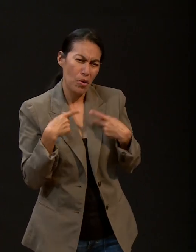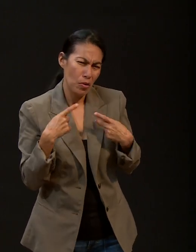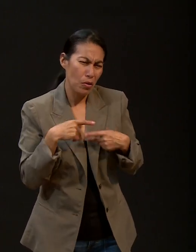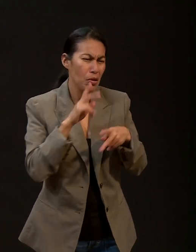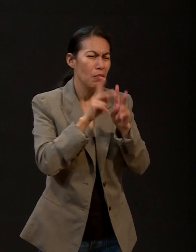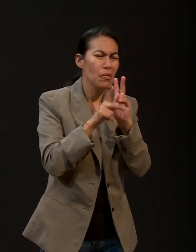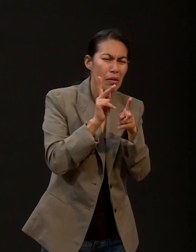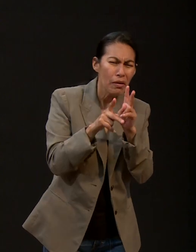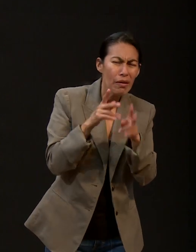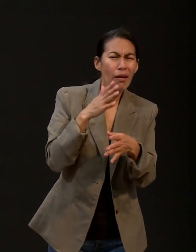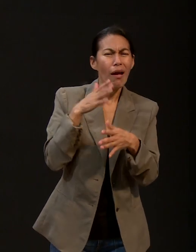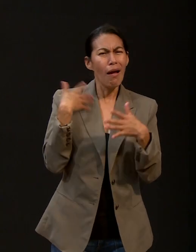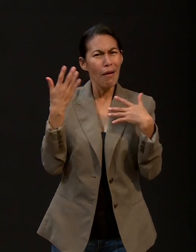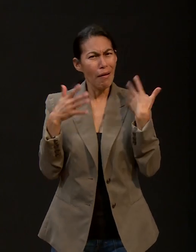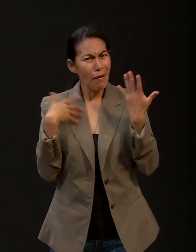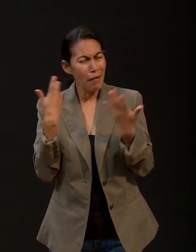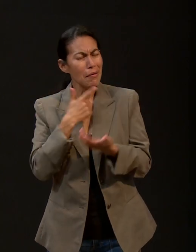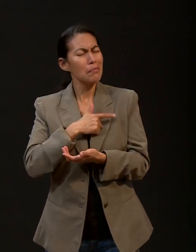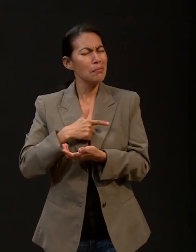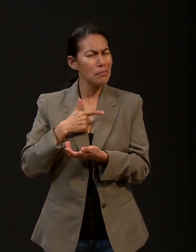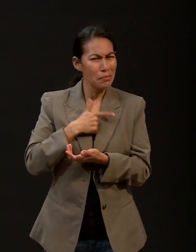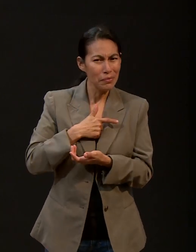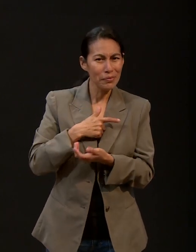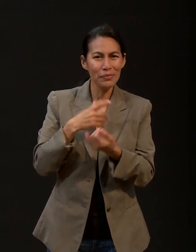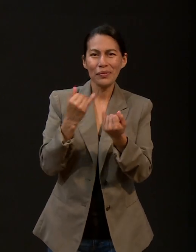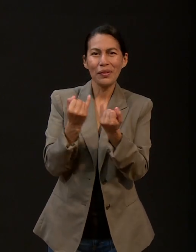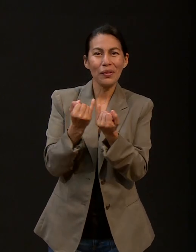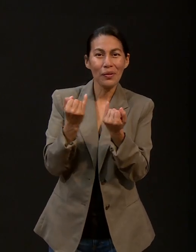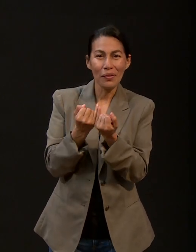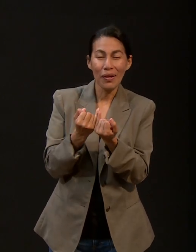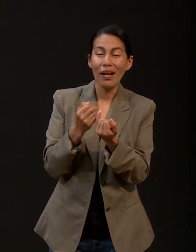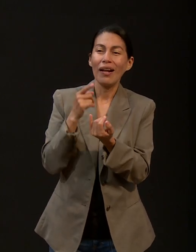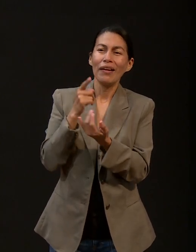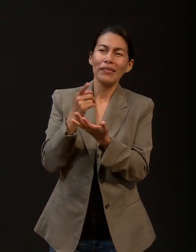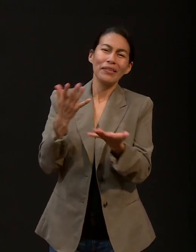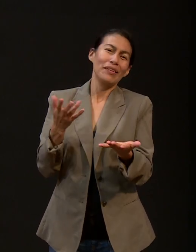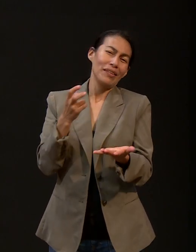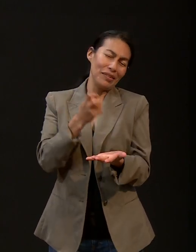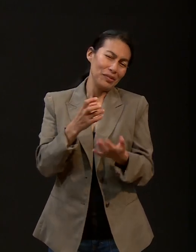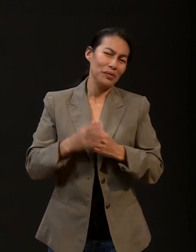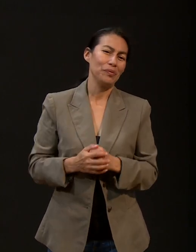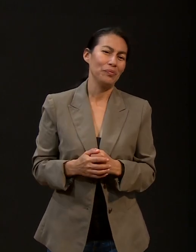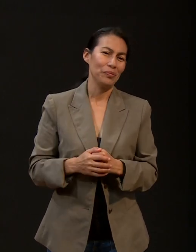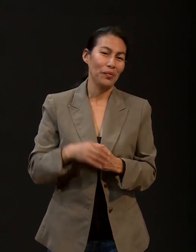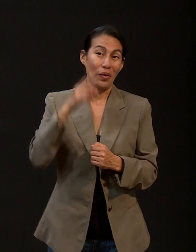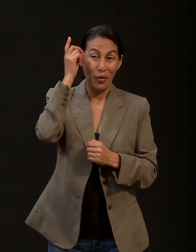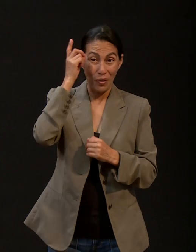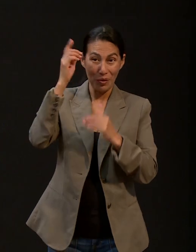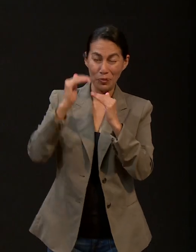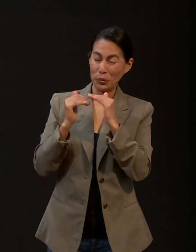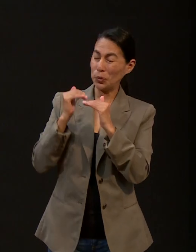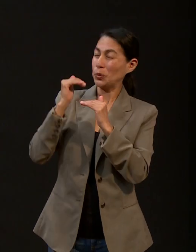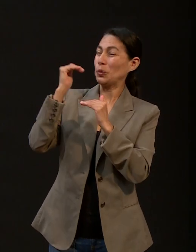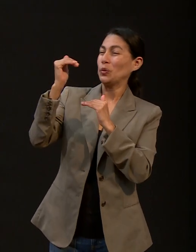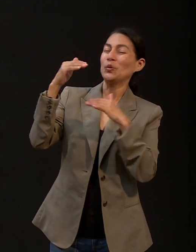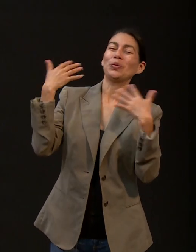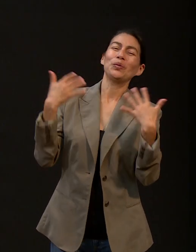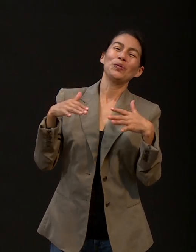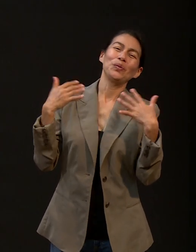compañía, te eleva, te ennoblece, te hace feliz. Imagínate con Dios, pues nosotros sentimos